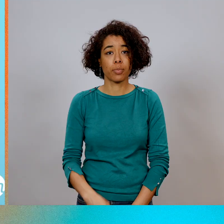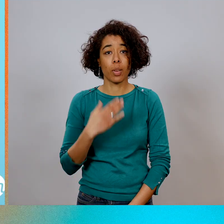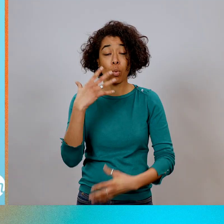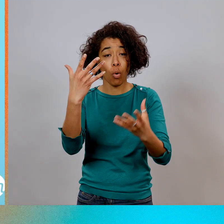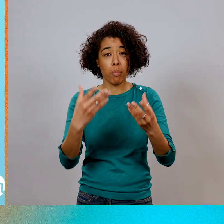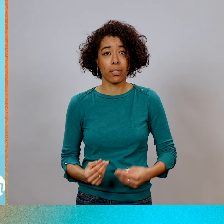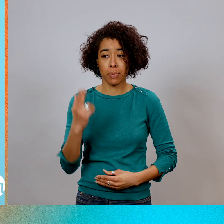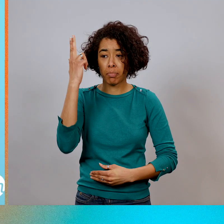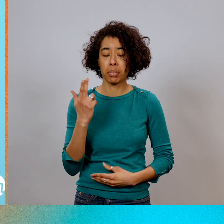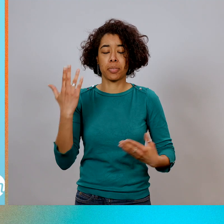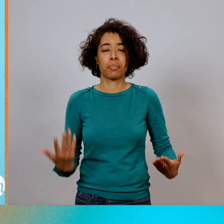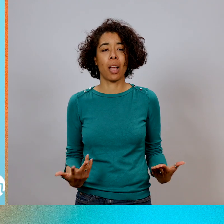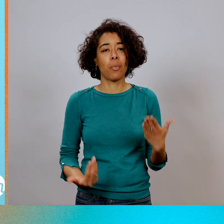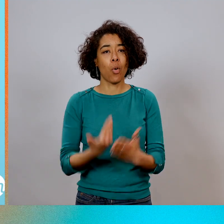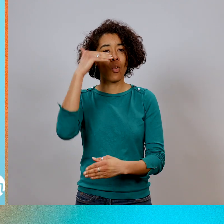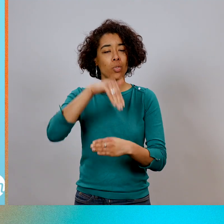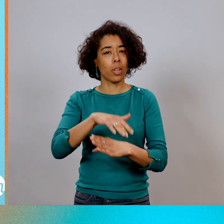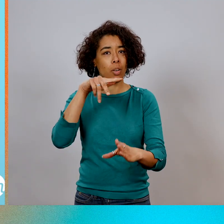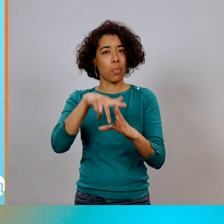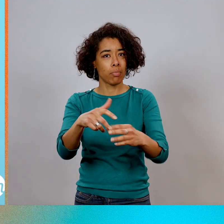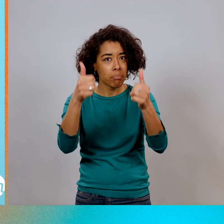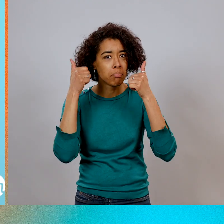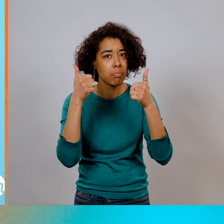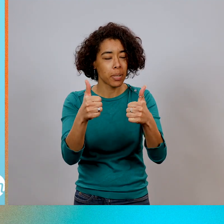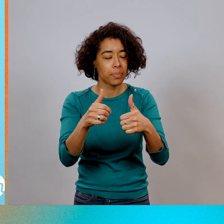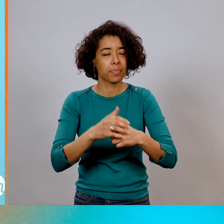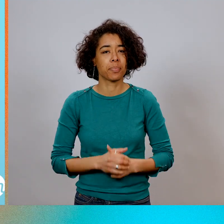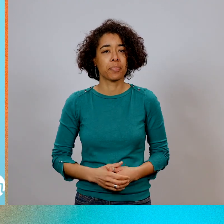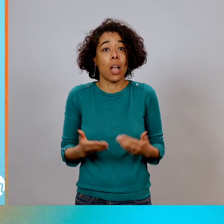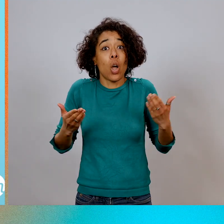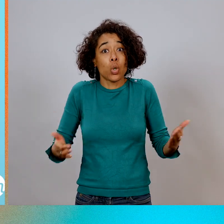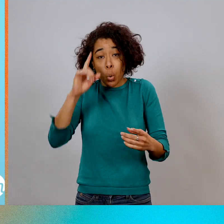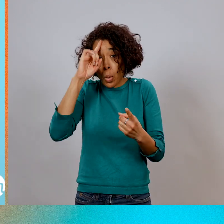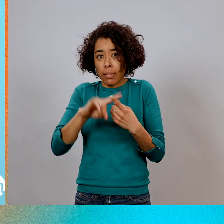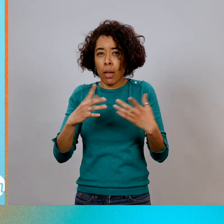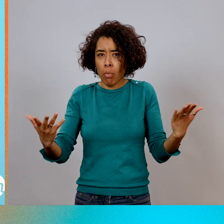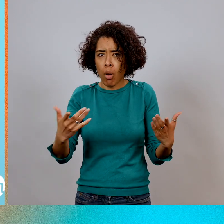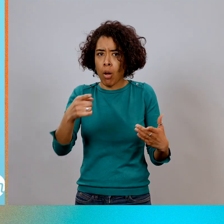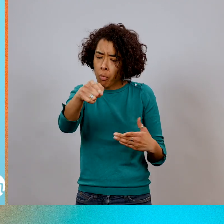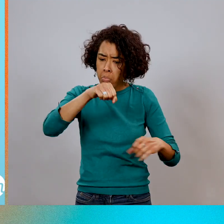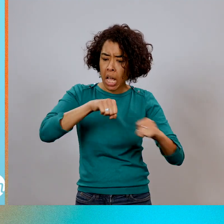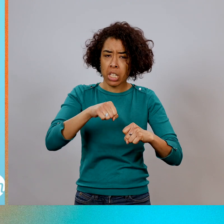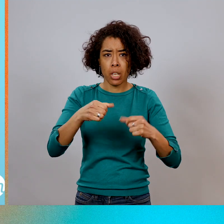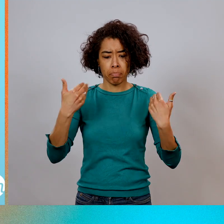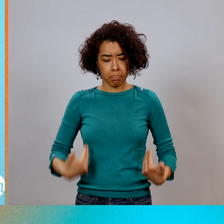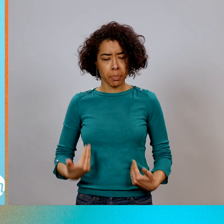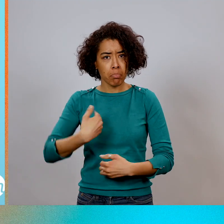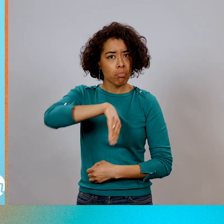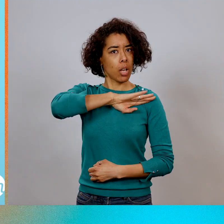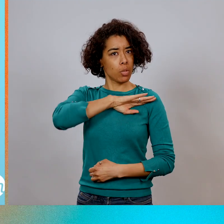Bienvenue au Starter du jour pour bien démarrer sa journée. Aujourd'hui, agissez en personne responsable. Je crois vraiment de tout mon cœur